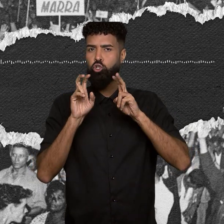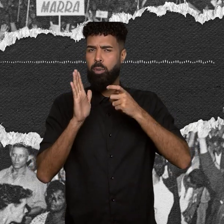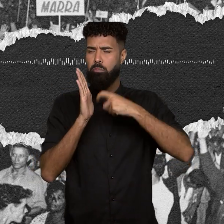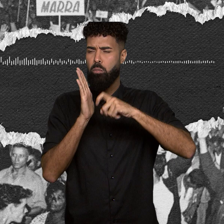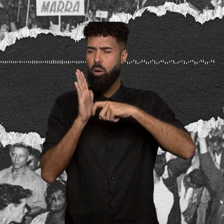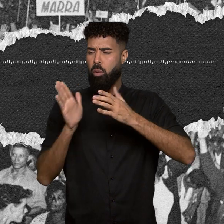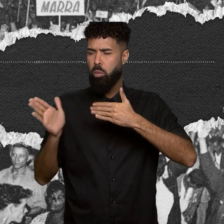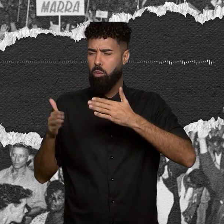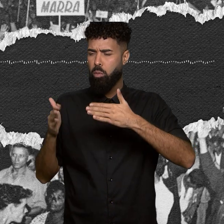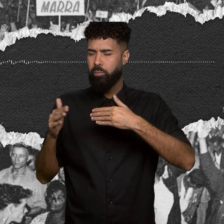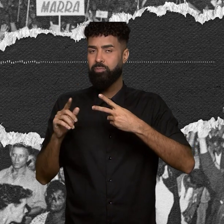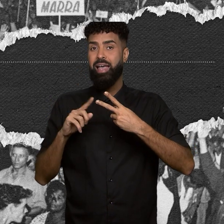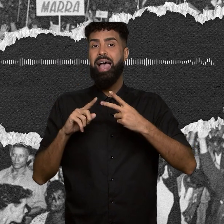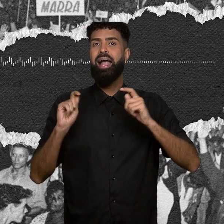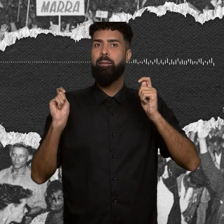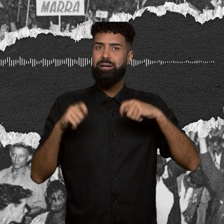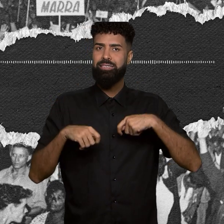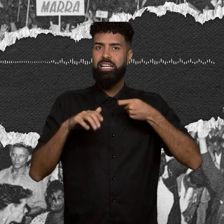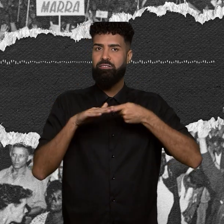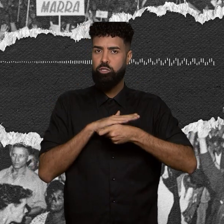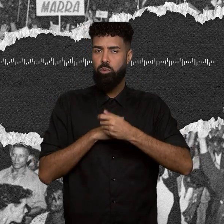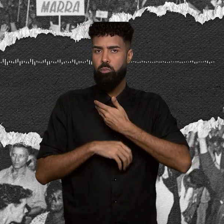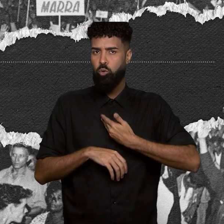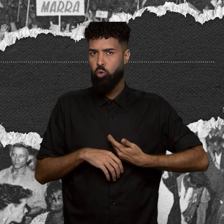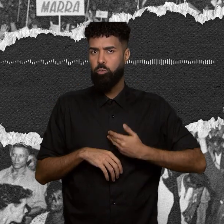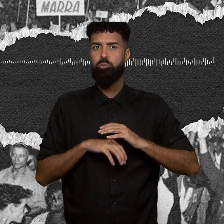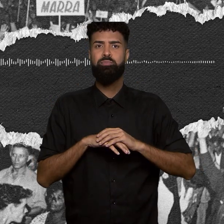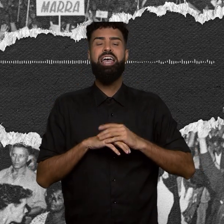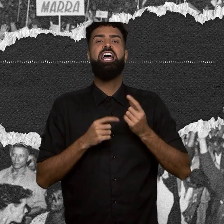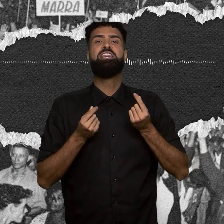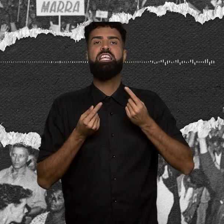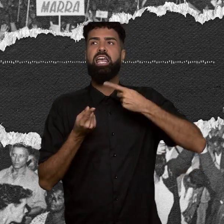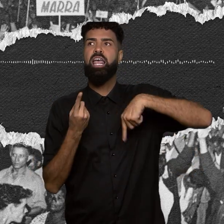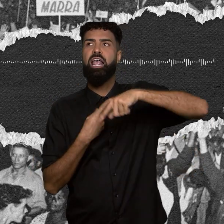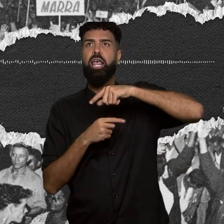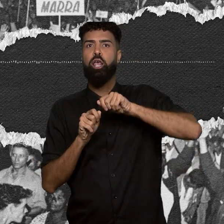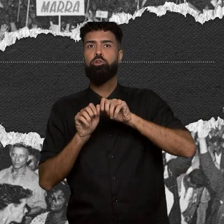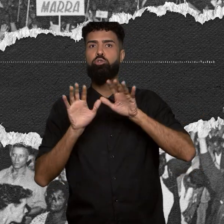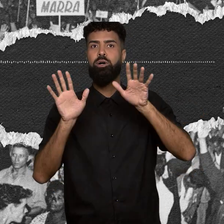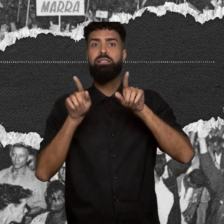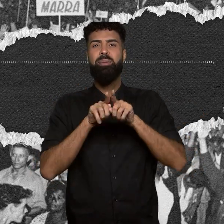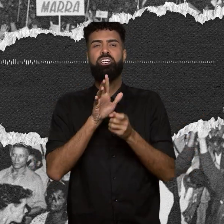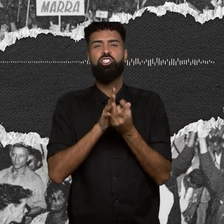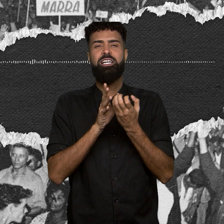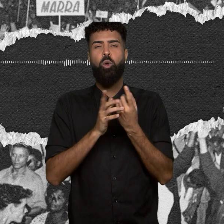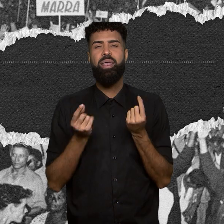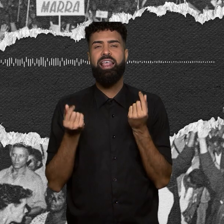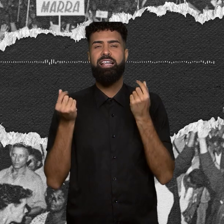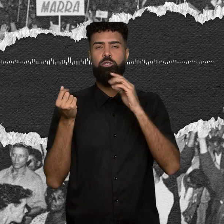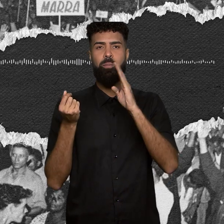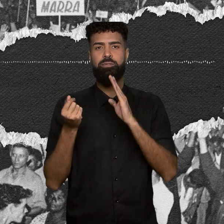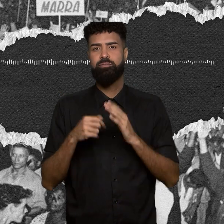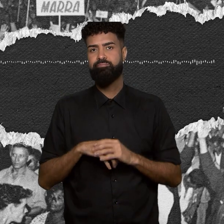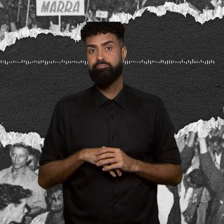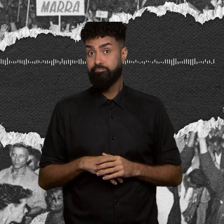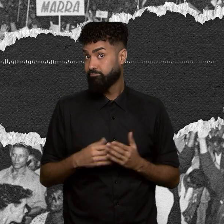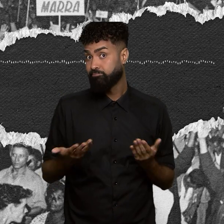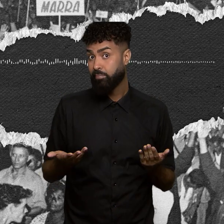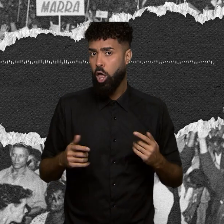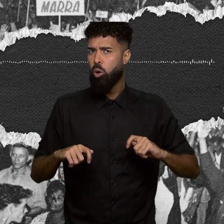capacidade de investimento público, circulação de dinheiro e geração de riquezas no Brasil. Quer dizer, a possibilidade de uma maior